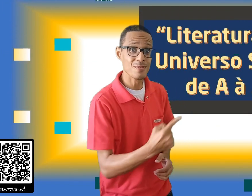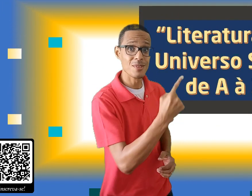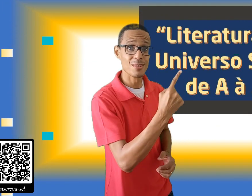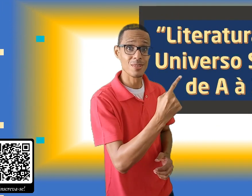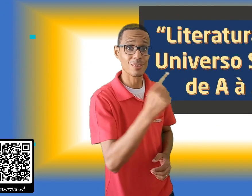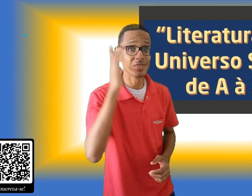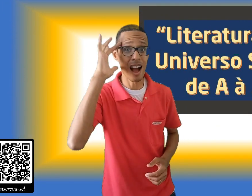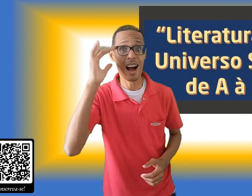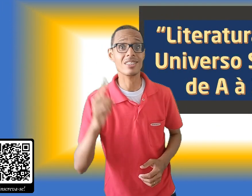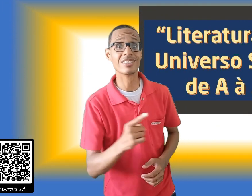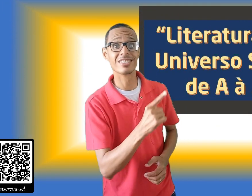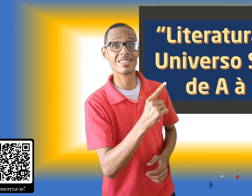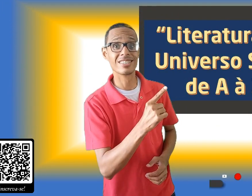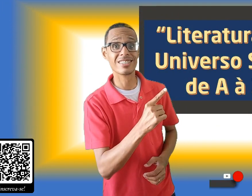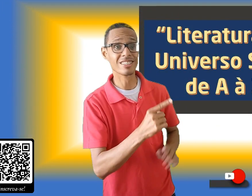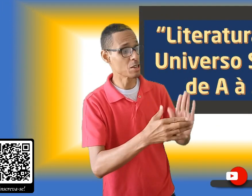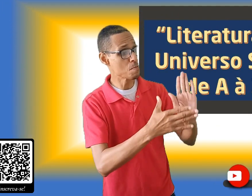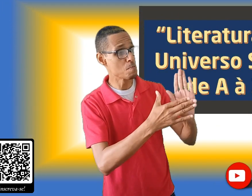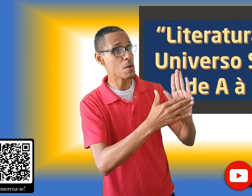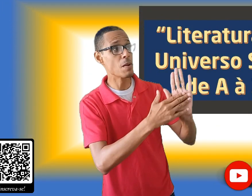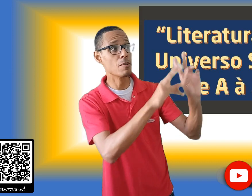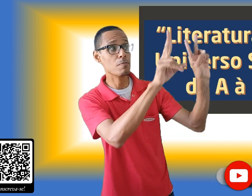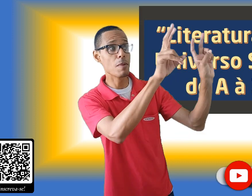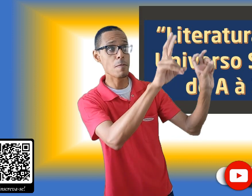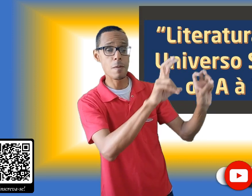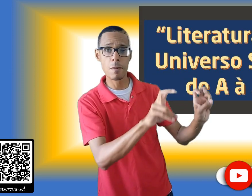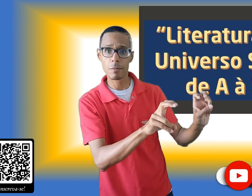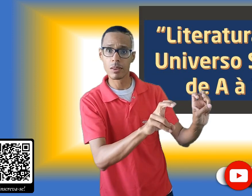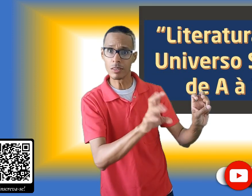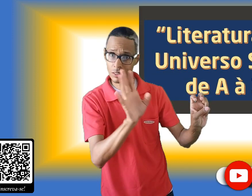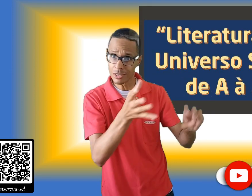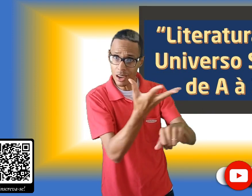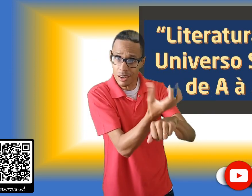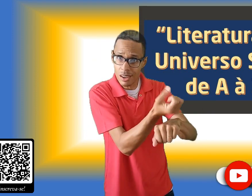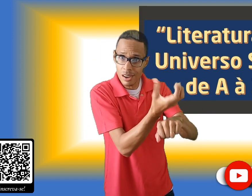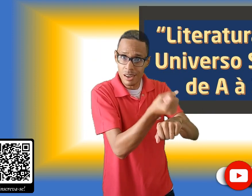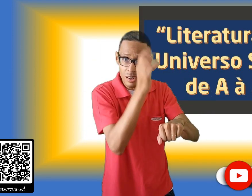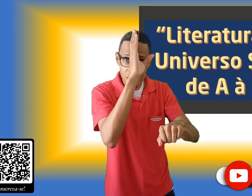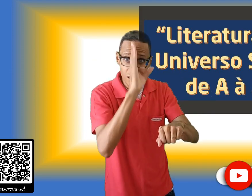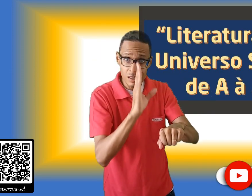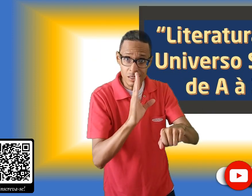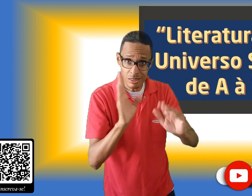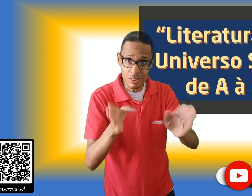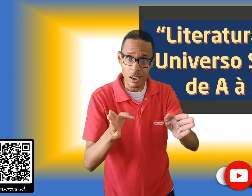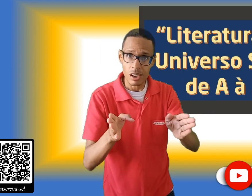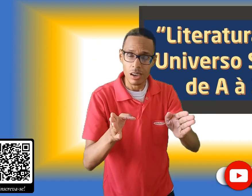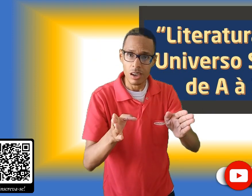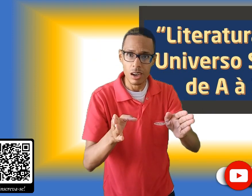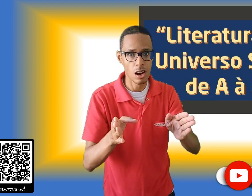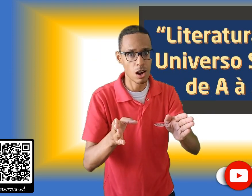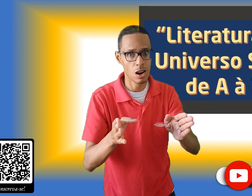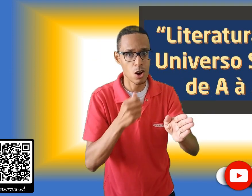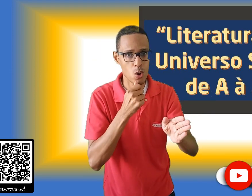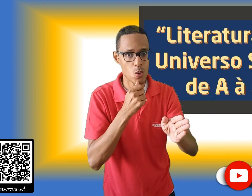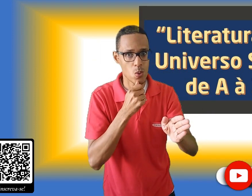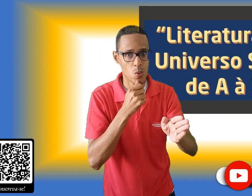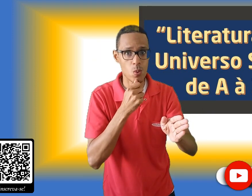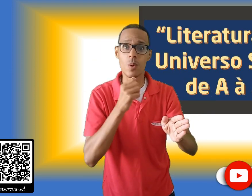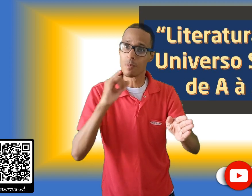E aí? Gostou dos títulos? Já fez o download da proposta? Se ainda não,